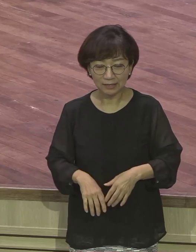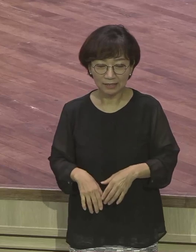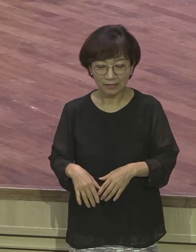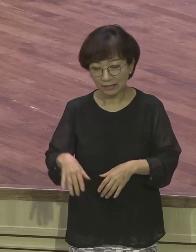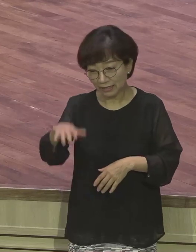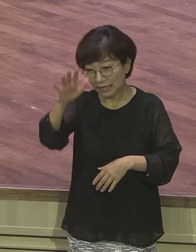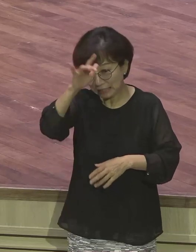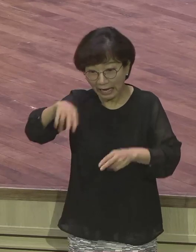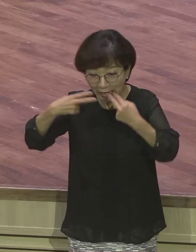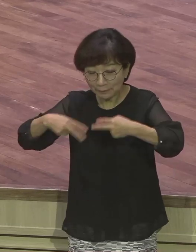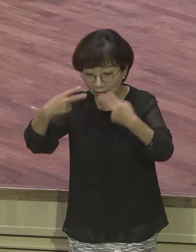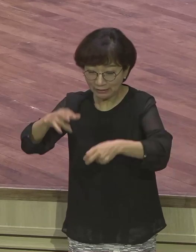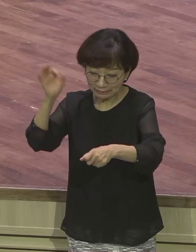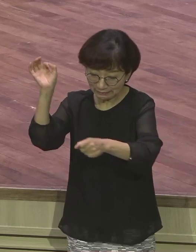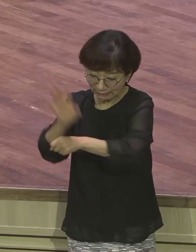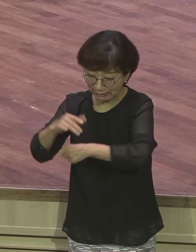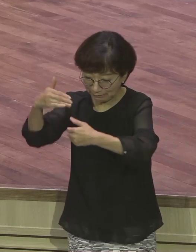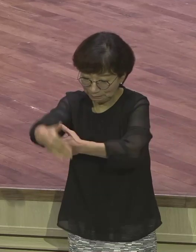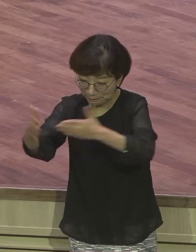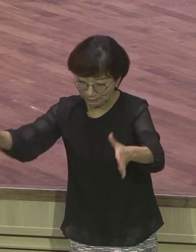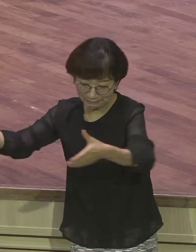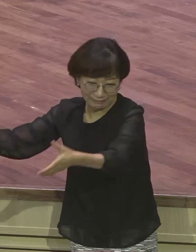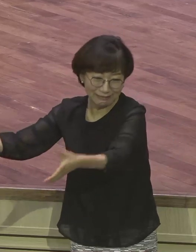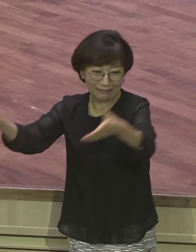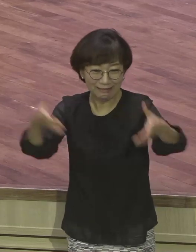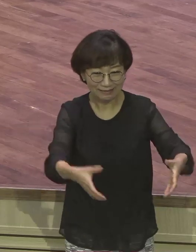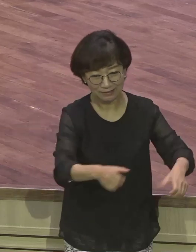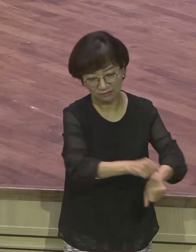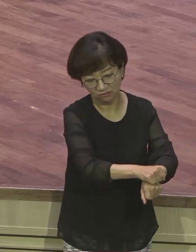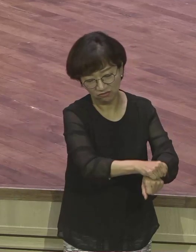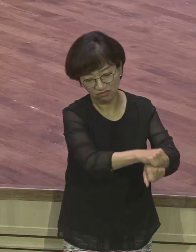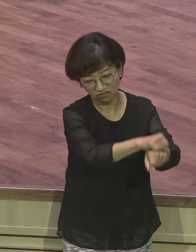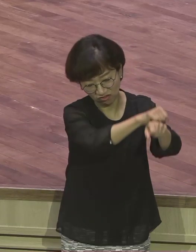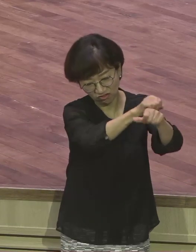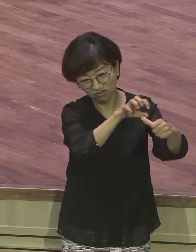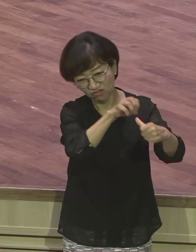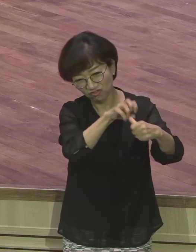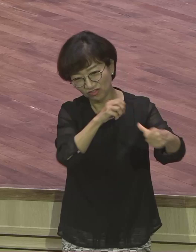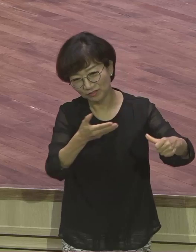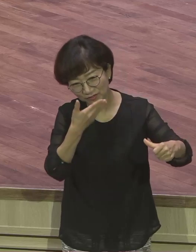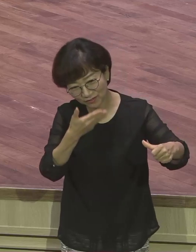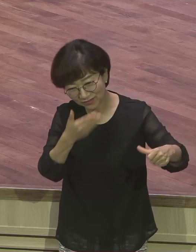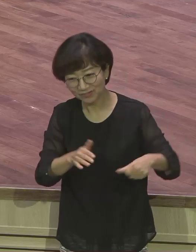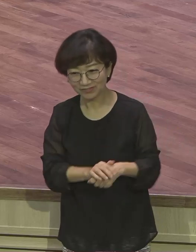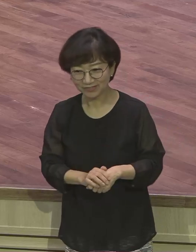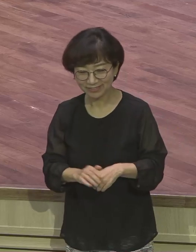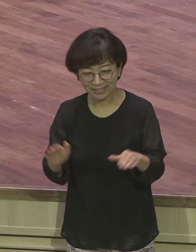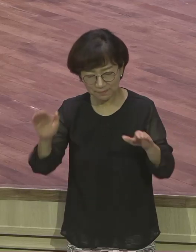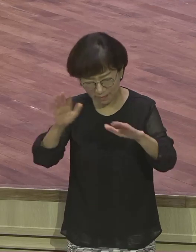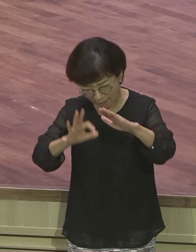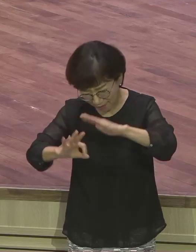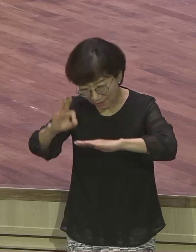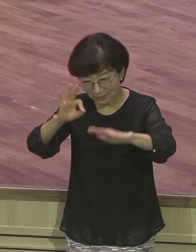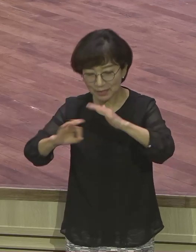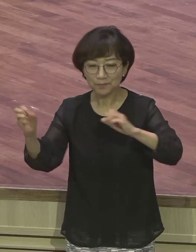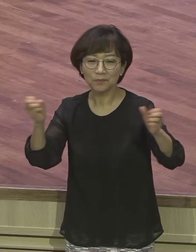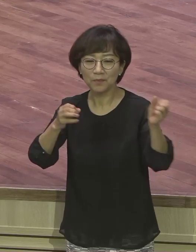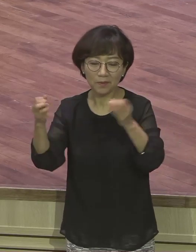같이 교제하고 같이 먹고 심지어 앉아가지고 밤을 세우고 포럼하고 간정하고 그게 은혜 받게 되면